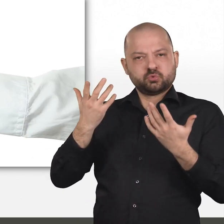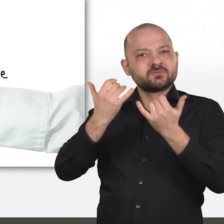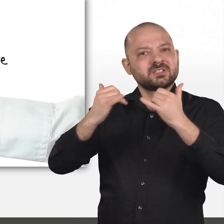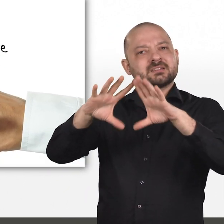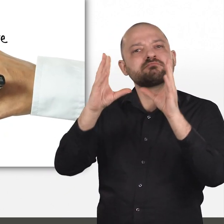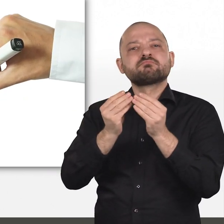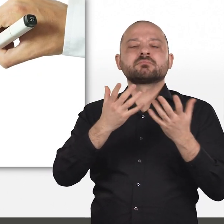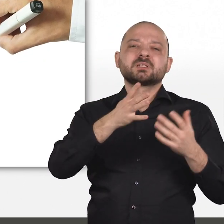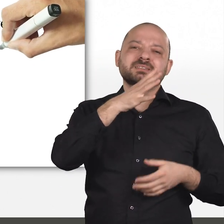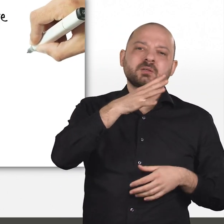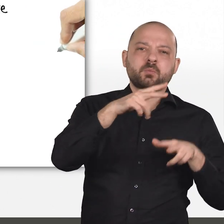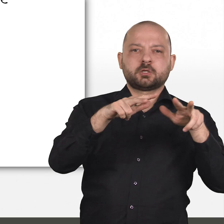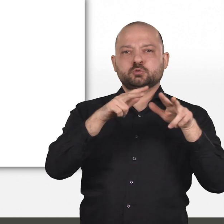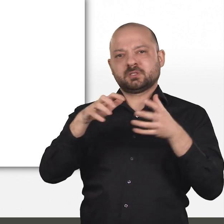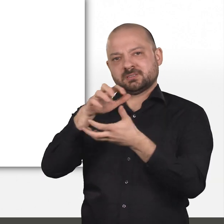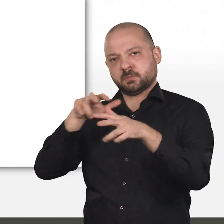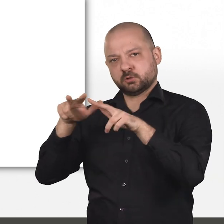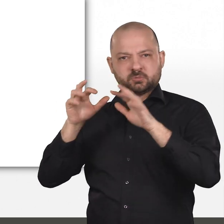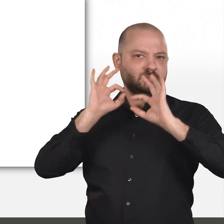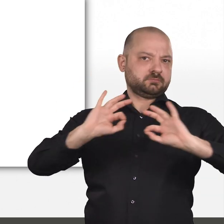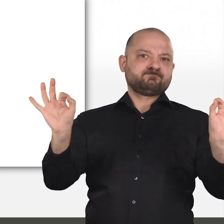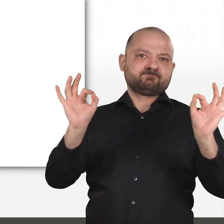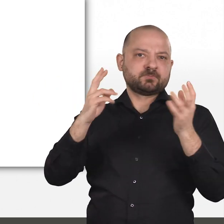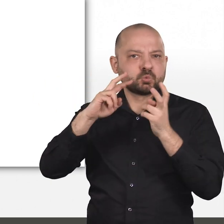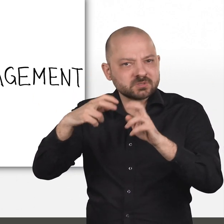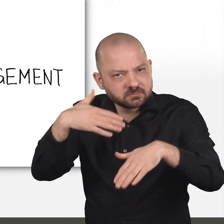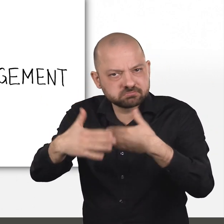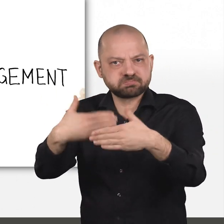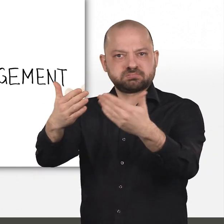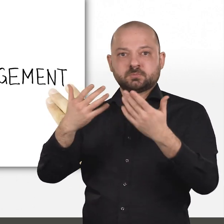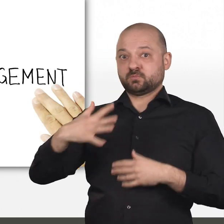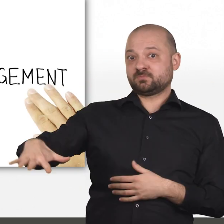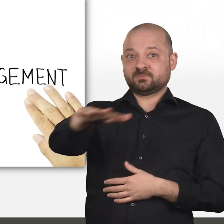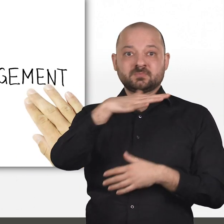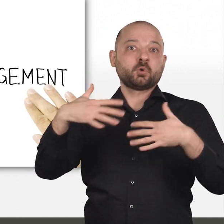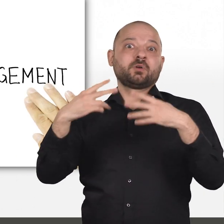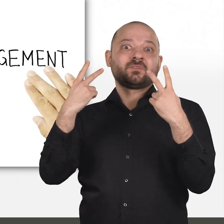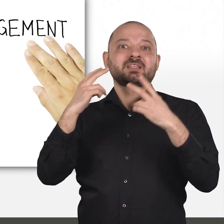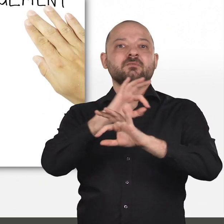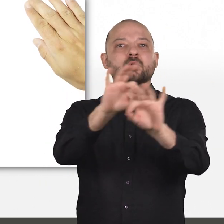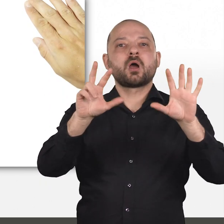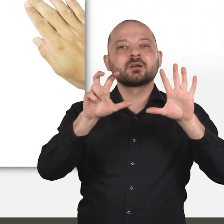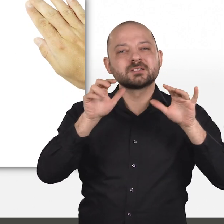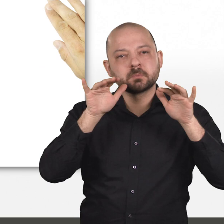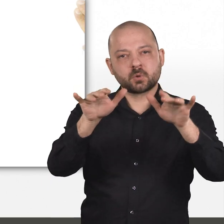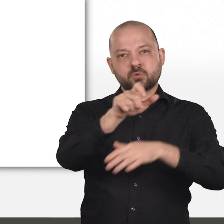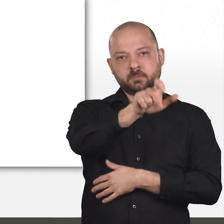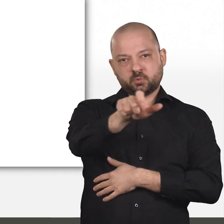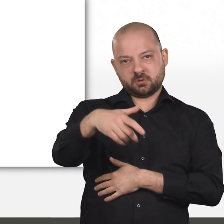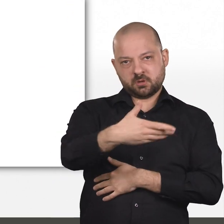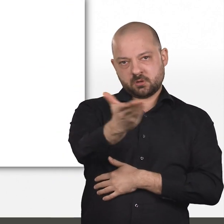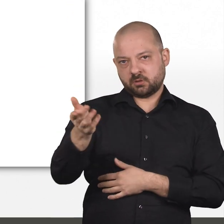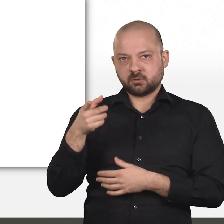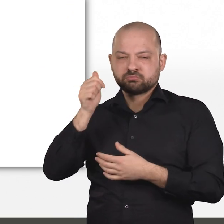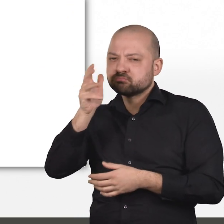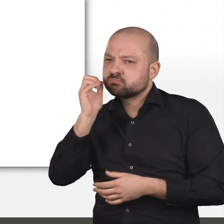unterstützen beim Erstellen sowie der Umsetzung eines umfassenden Risiko- und Krisenmanagements. Die kritischen Infrastrukturen leisten